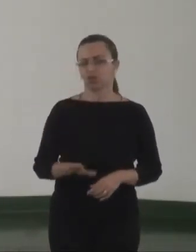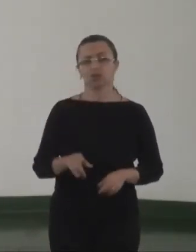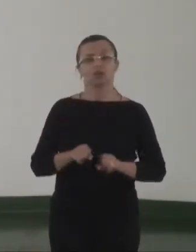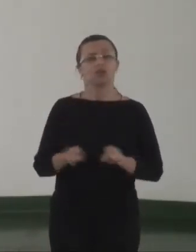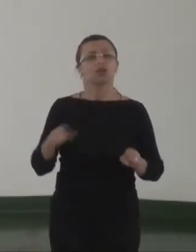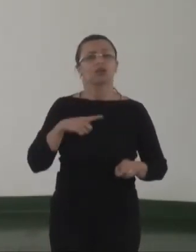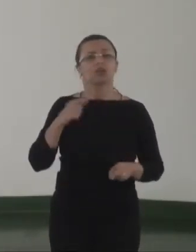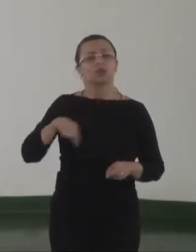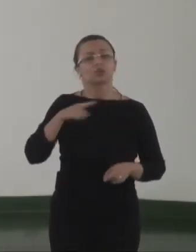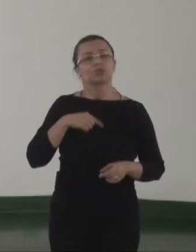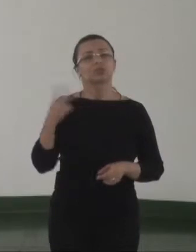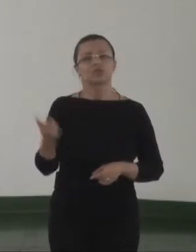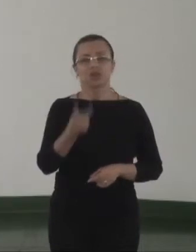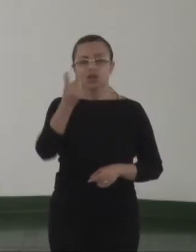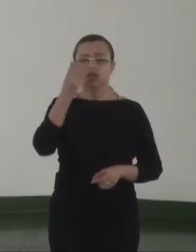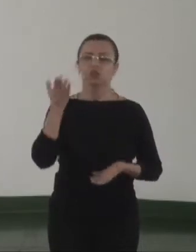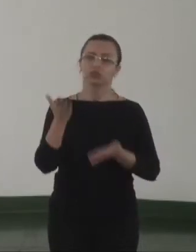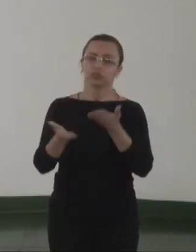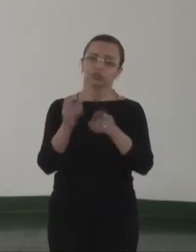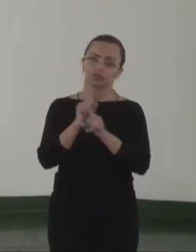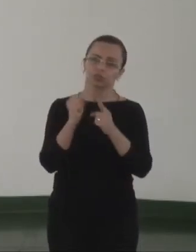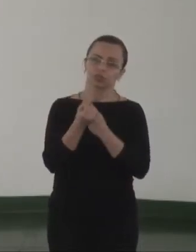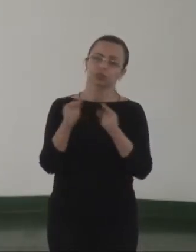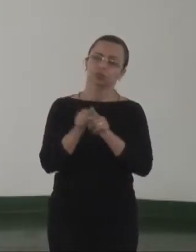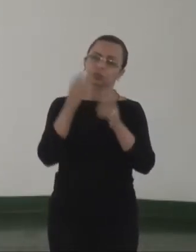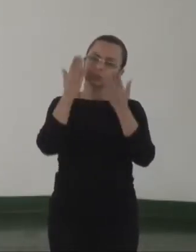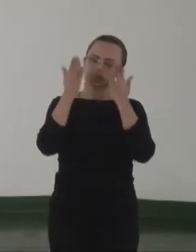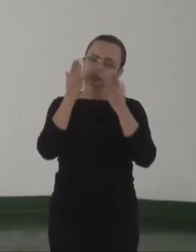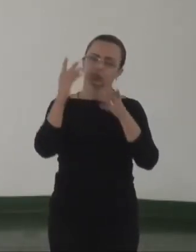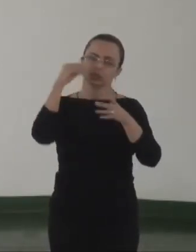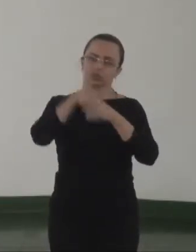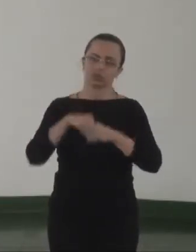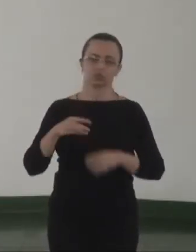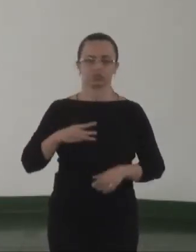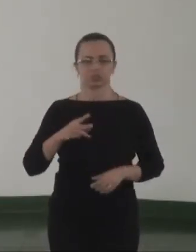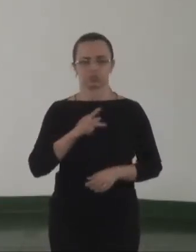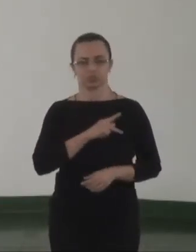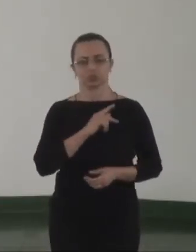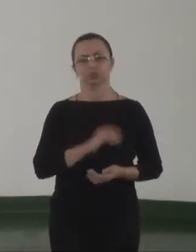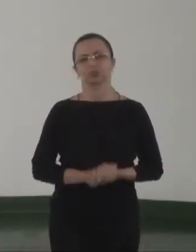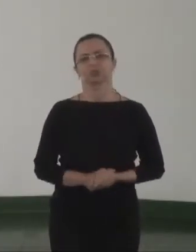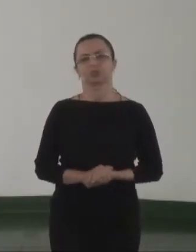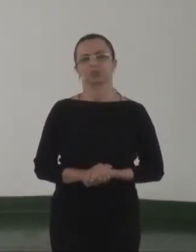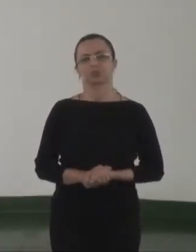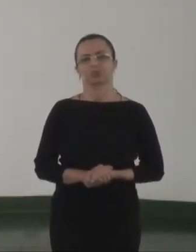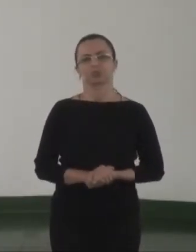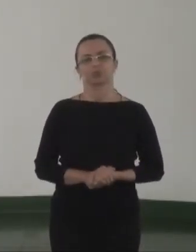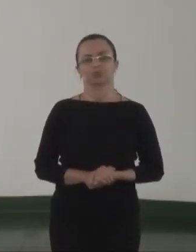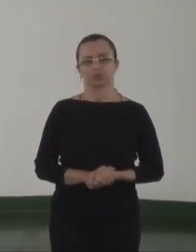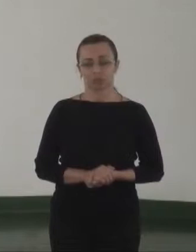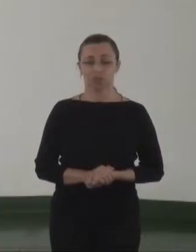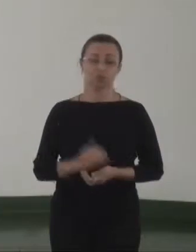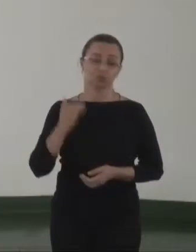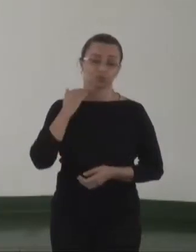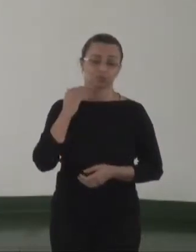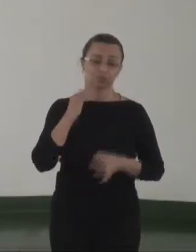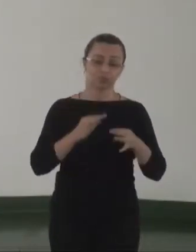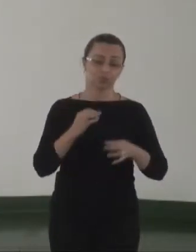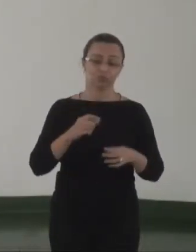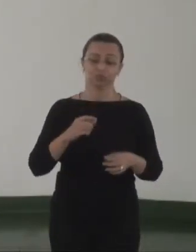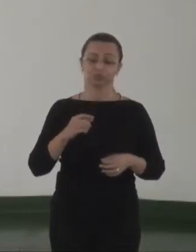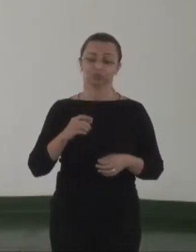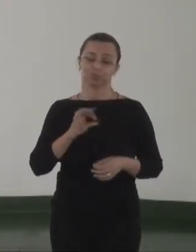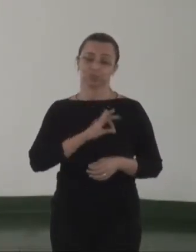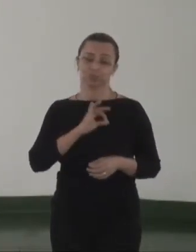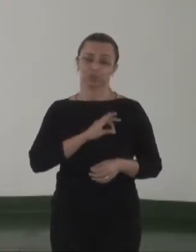valorizar o assistente social e o psicólogo do Ministério Público. Promotor, polícia e juiz não adianta de muita coisa,